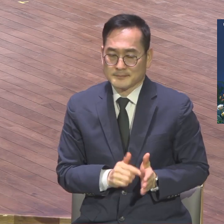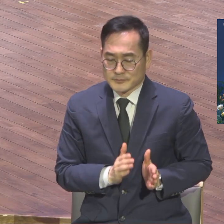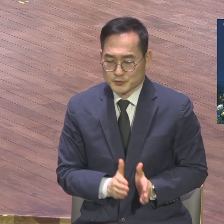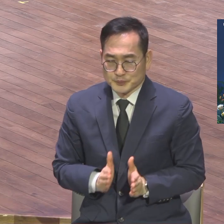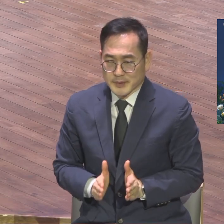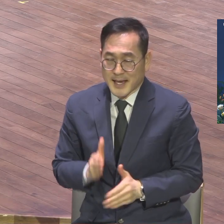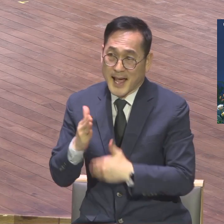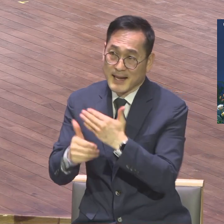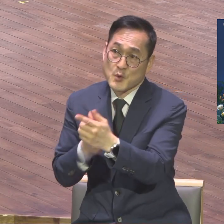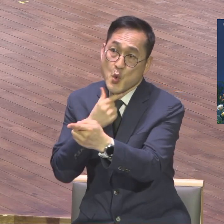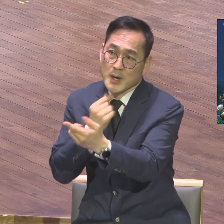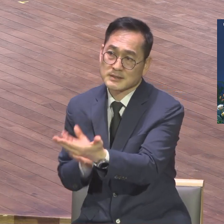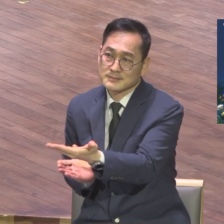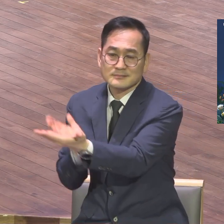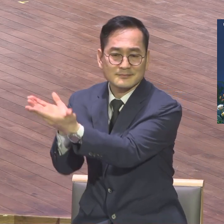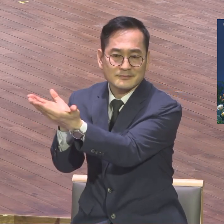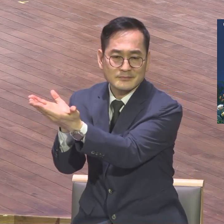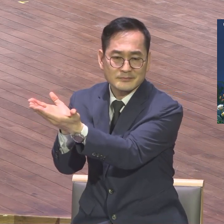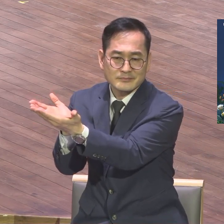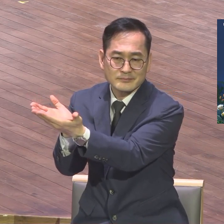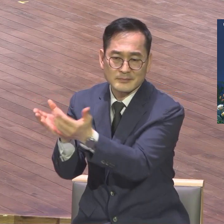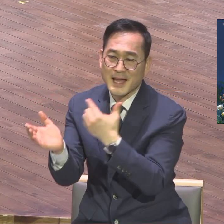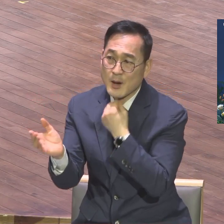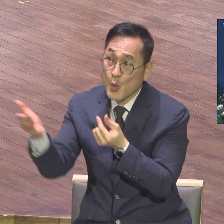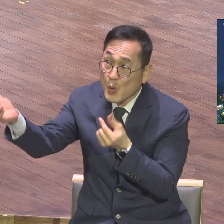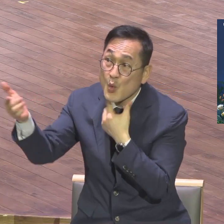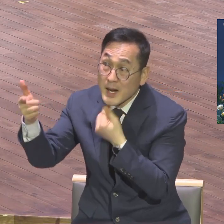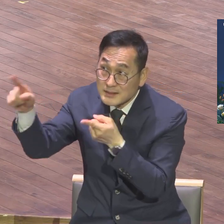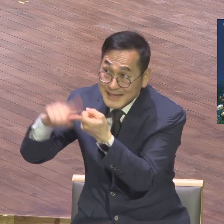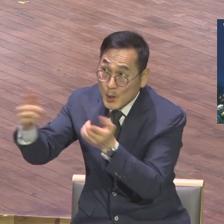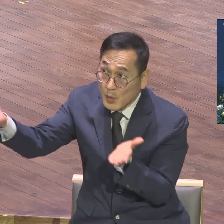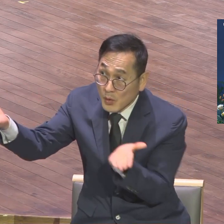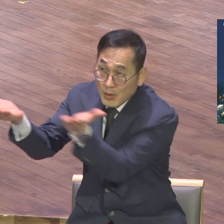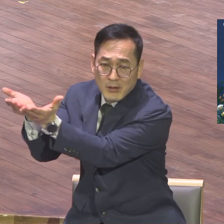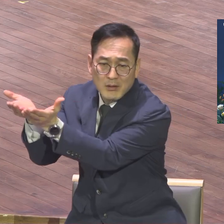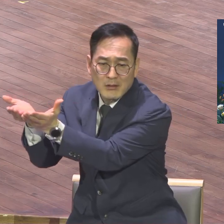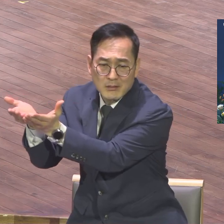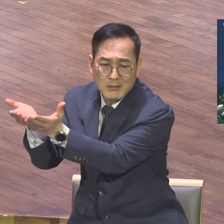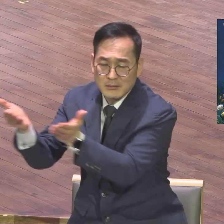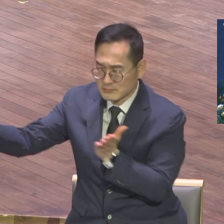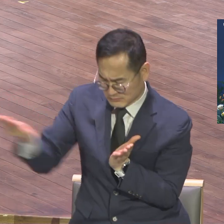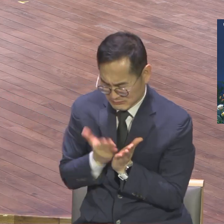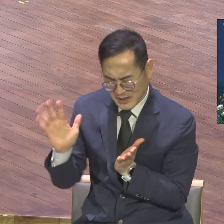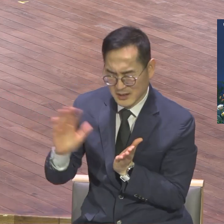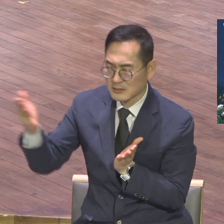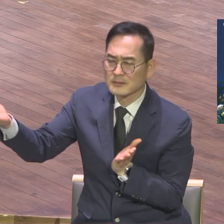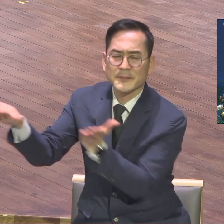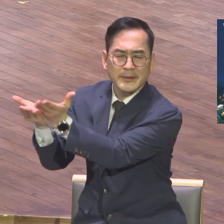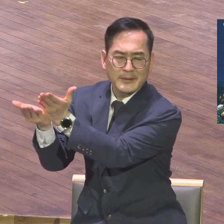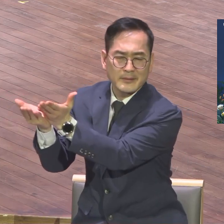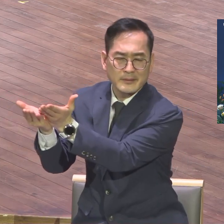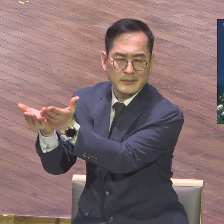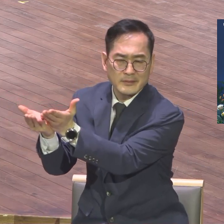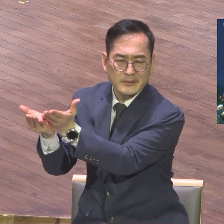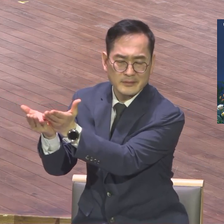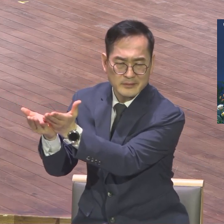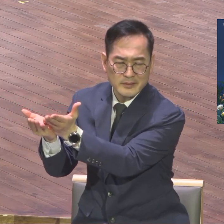맞도록 조율되는 시간표의 시간. 하나님의 뜻에 맞도록 조율하시기 바랍니다. 내